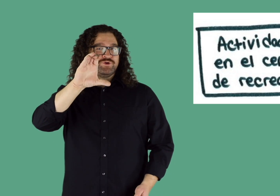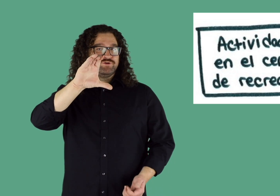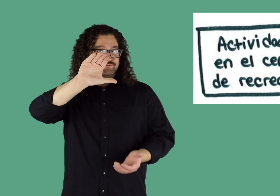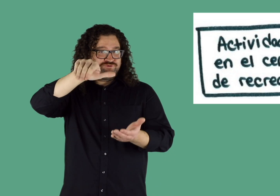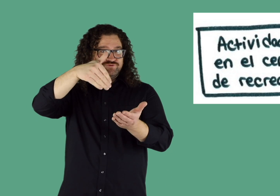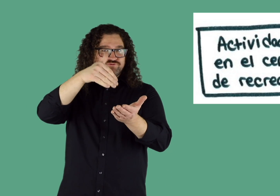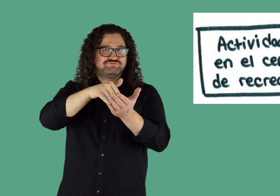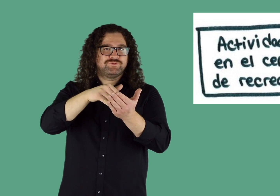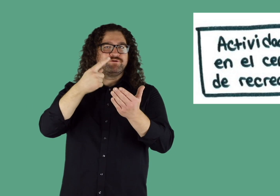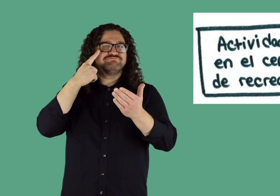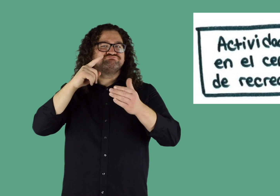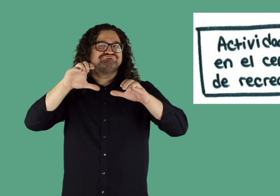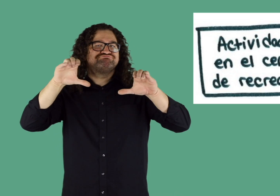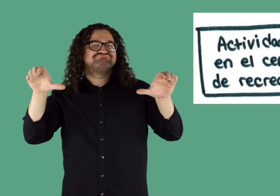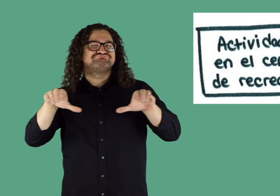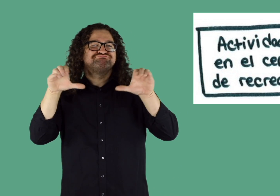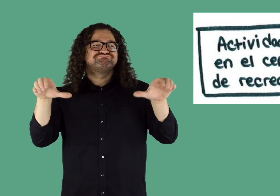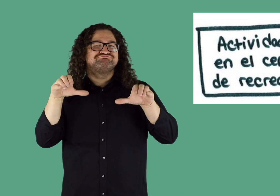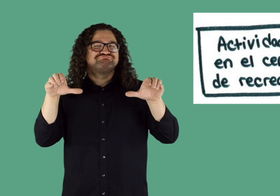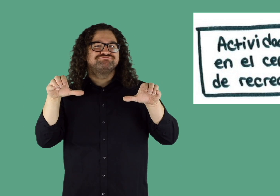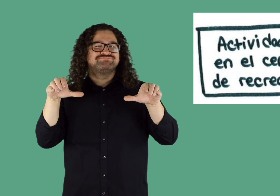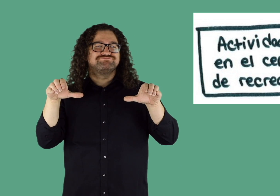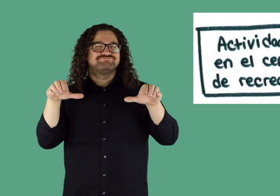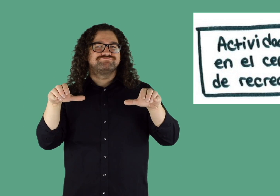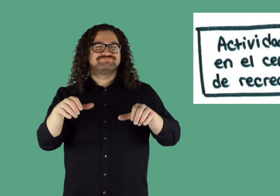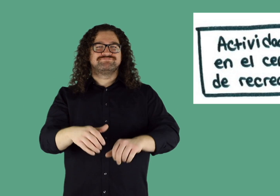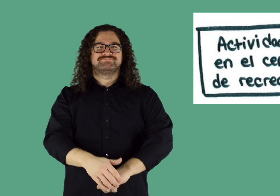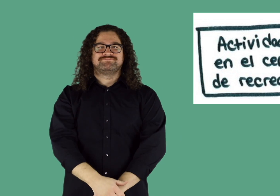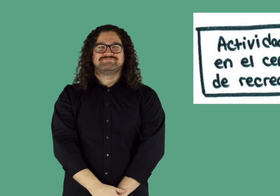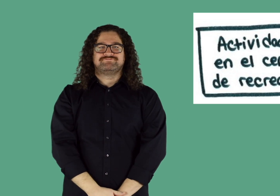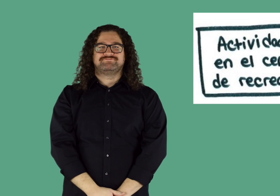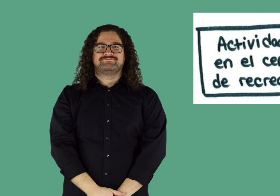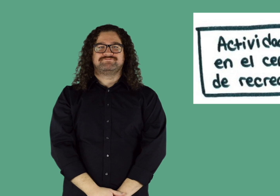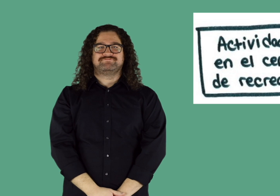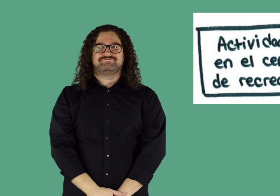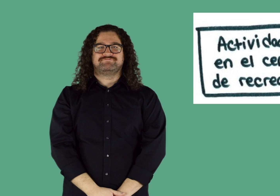para el sábado por la tarde. Primero tomas desayuno.